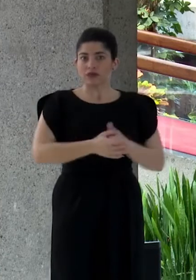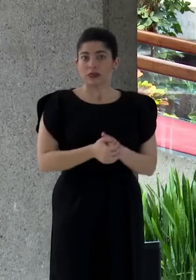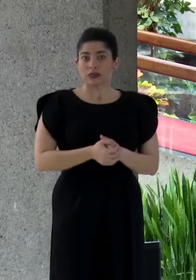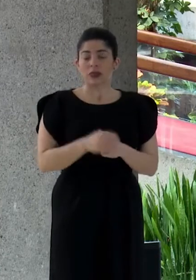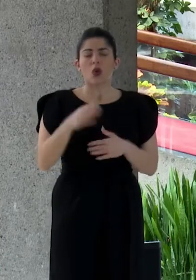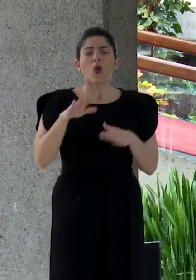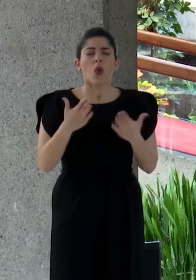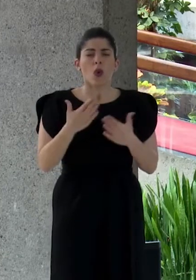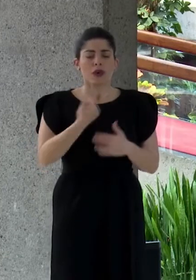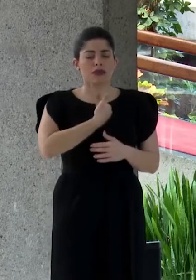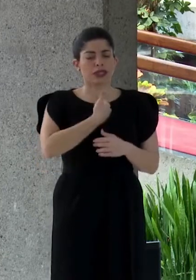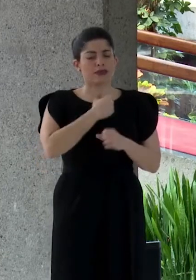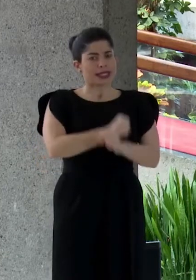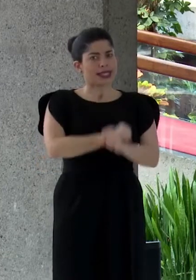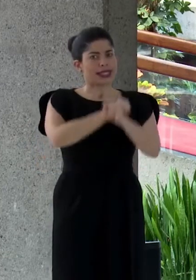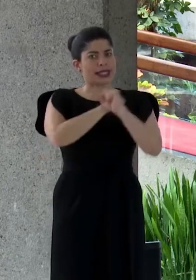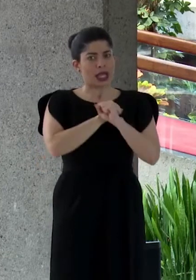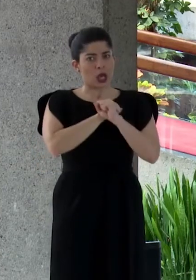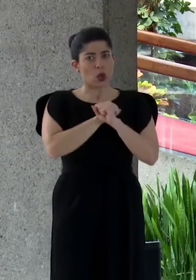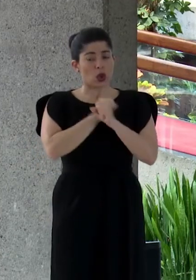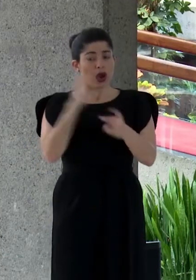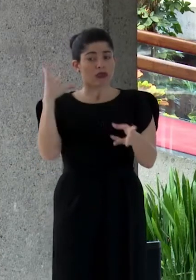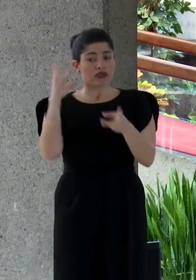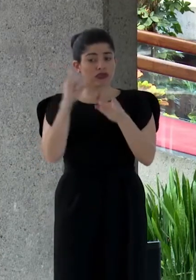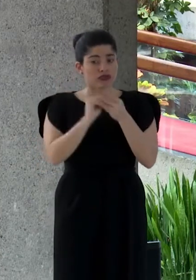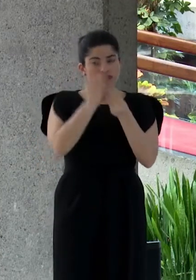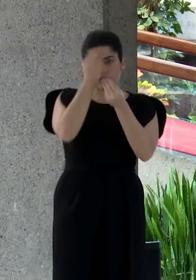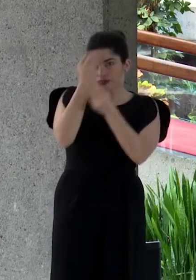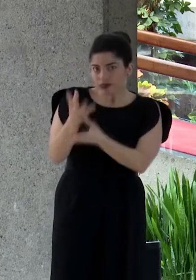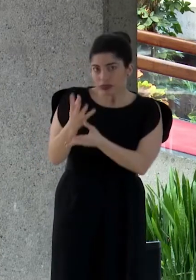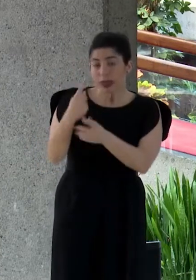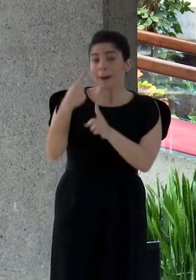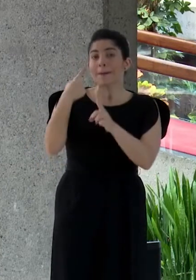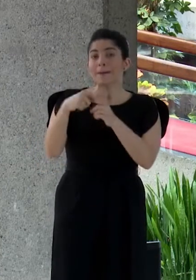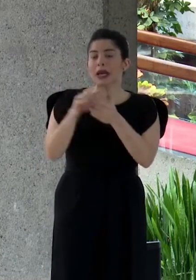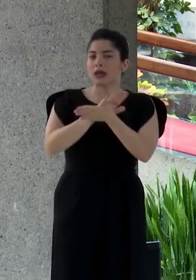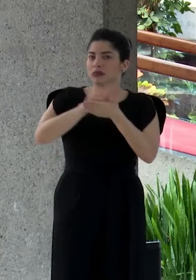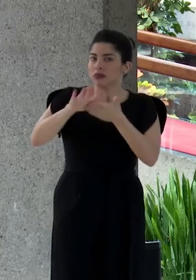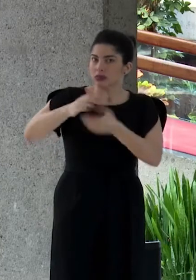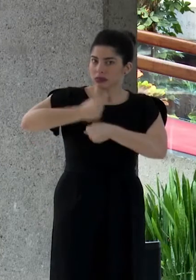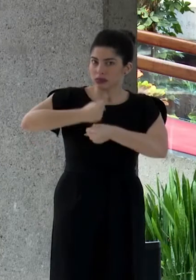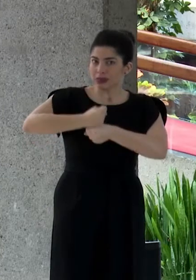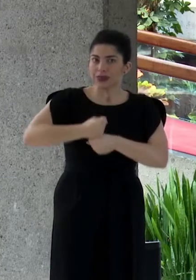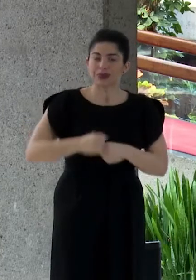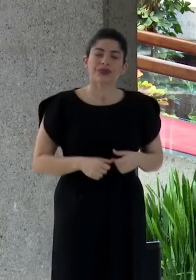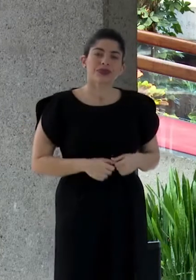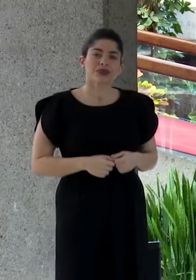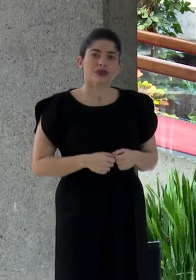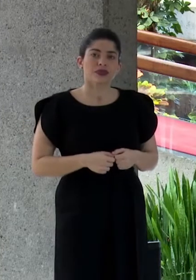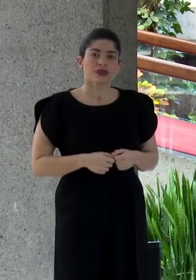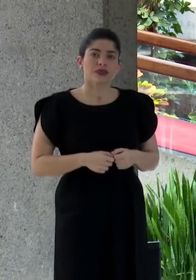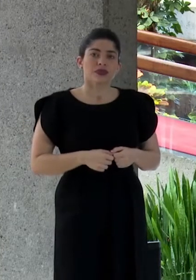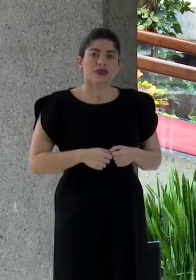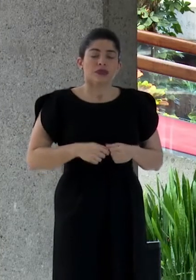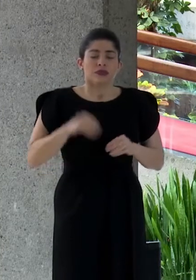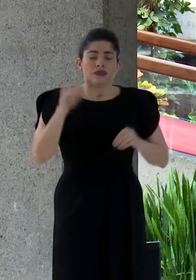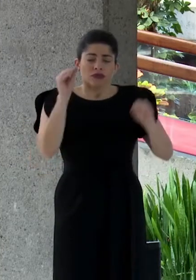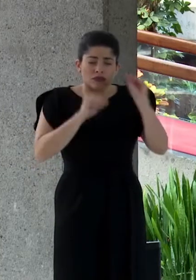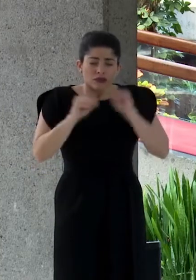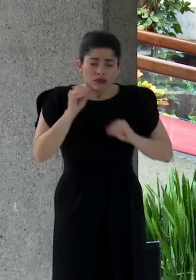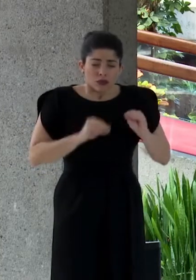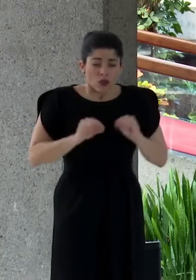asegurando sobre todo la rendición de cuentas y la transparencia. La construcción